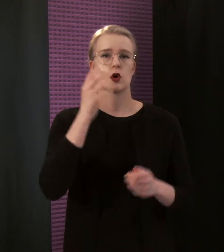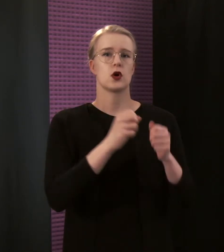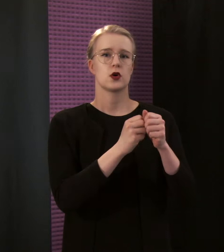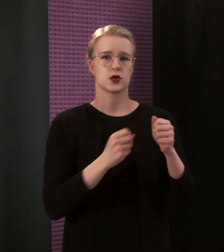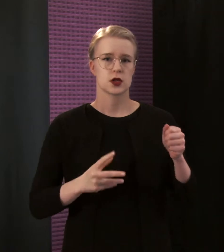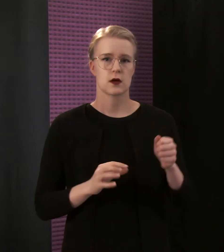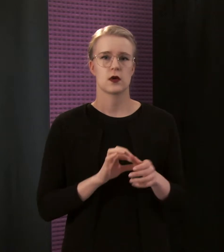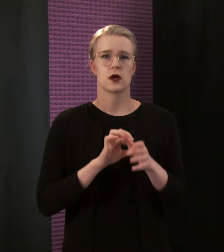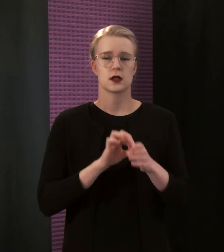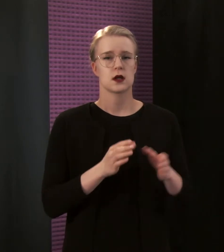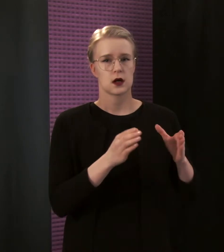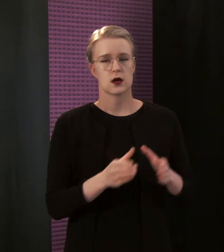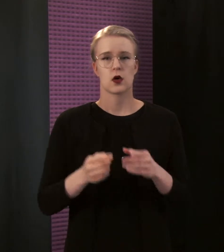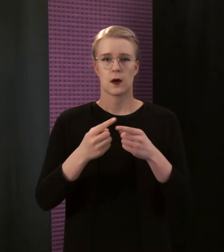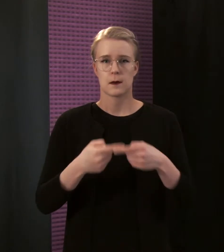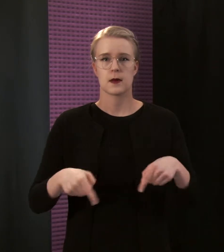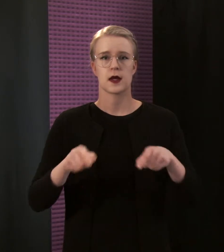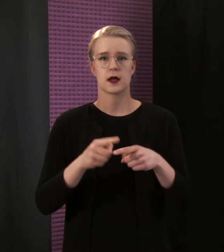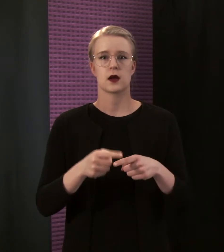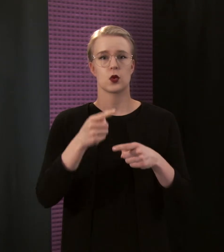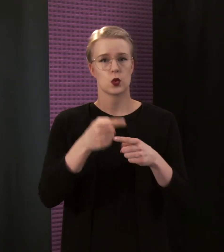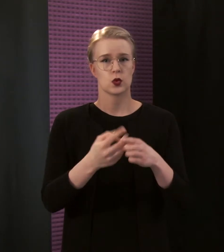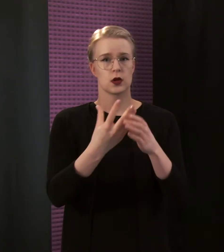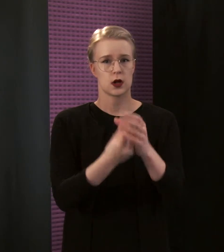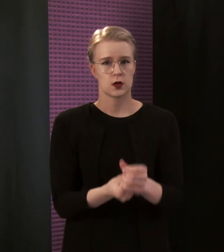sairaanhoitopiirin kuntayhtymän hallituksen päätettäväksi.